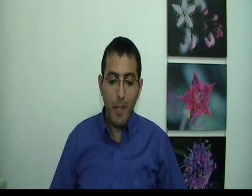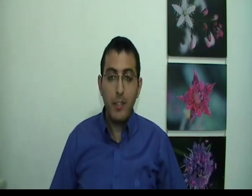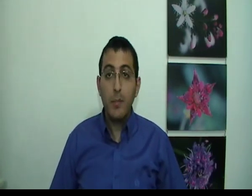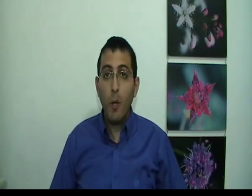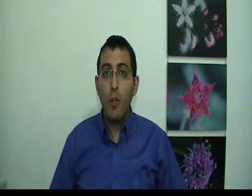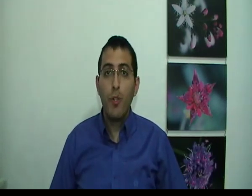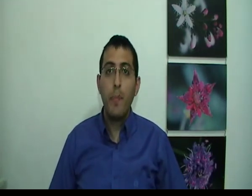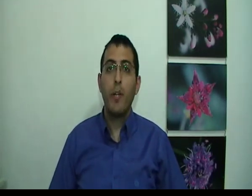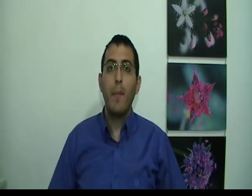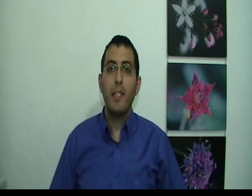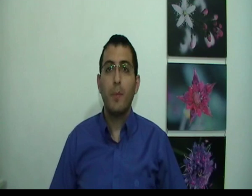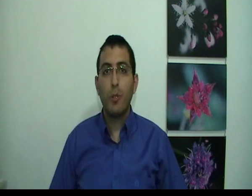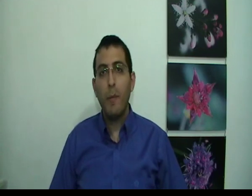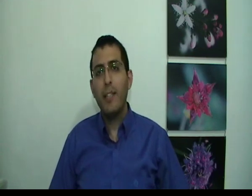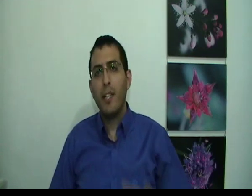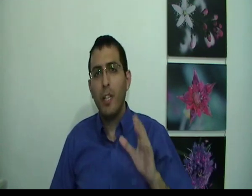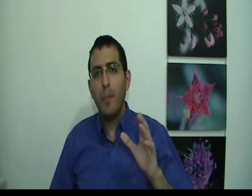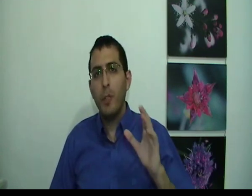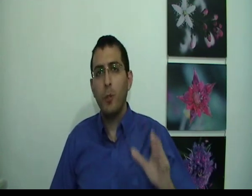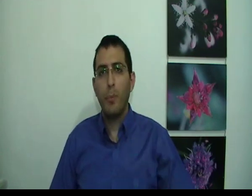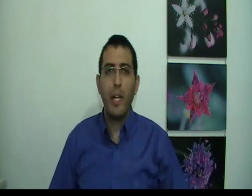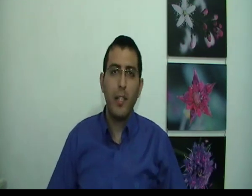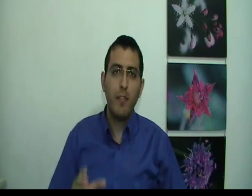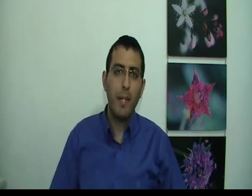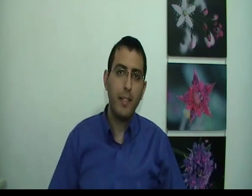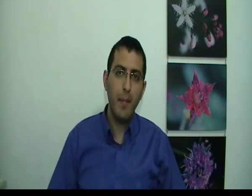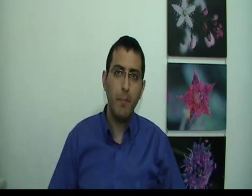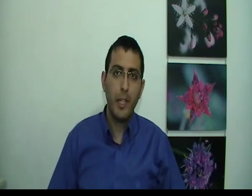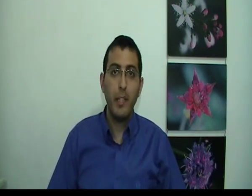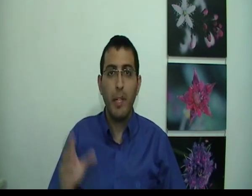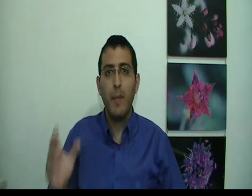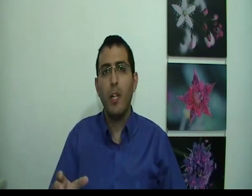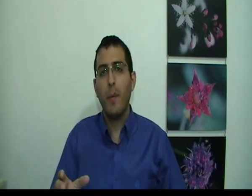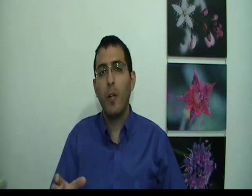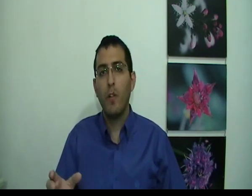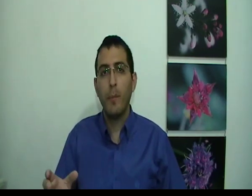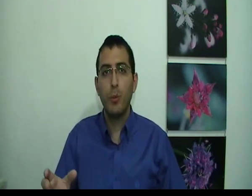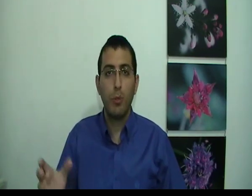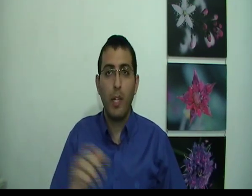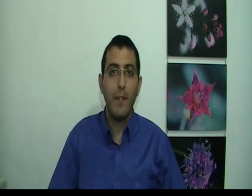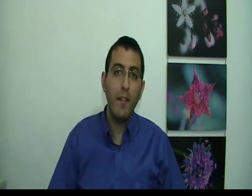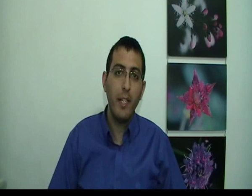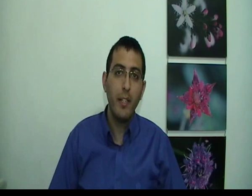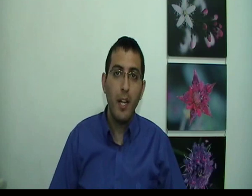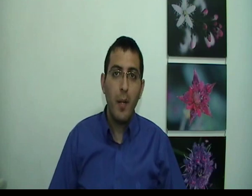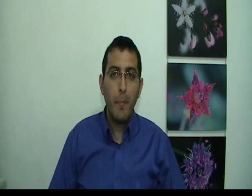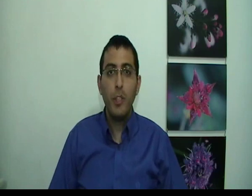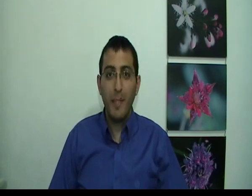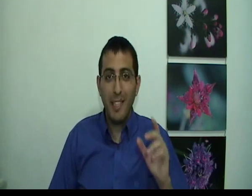עצמו שפוגע בעצמו זאת אומרת כאשר מישהו פוגע עכשיו באדם, נגיד בן אדם הולך ברחוב ומישהו זורק עליו אבן מי שמצד